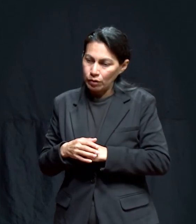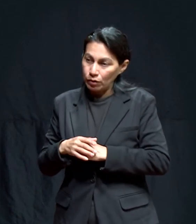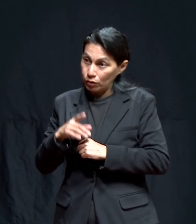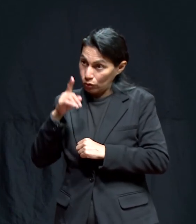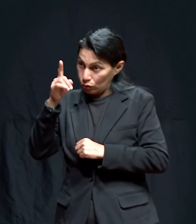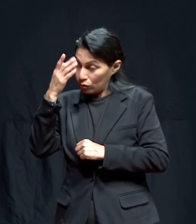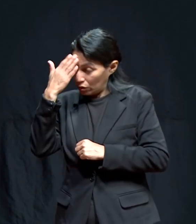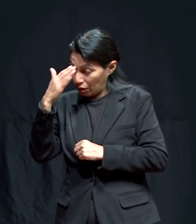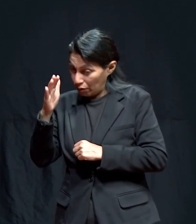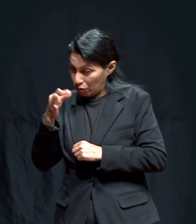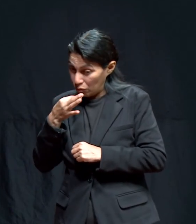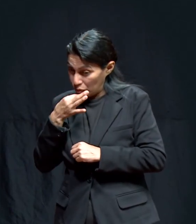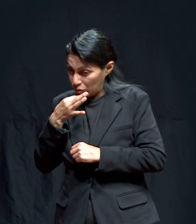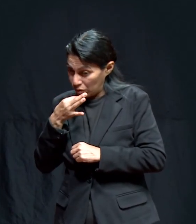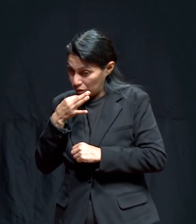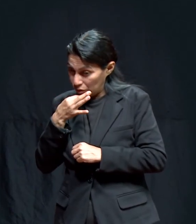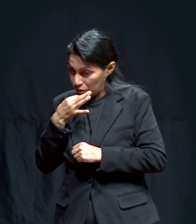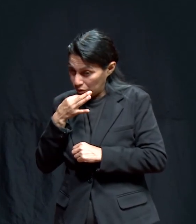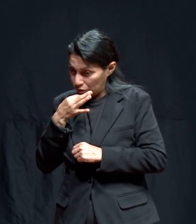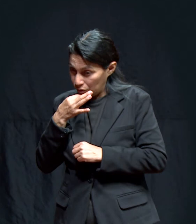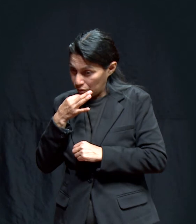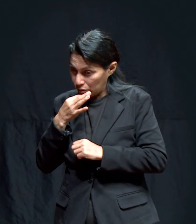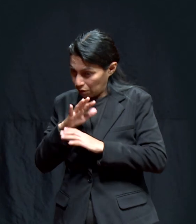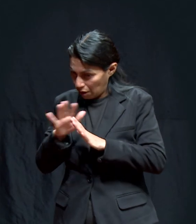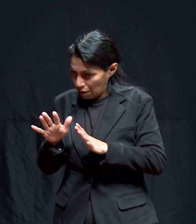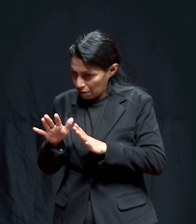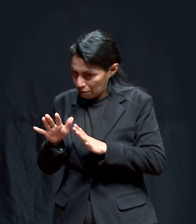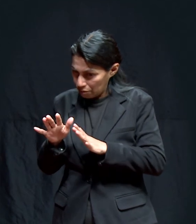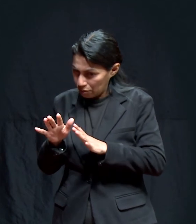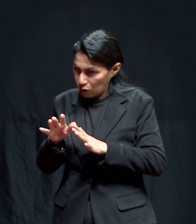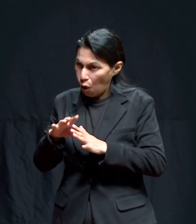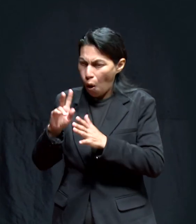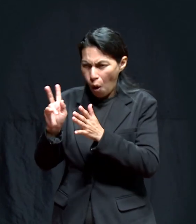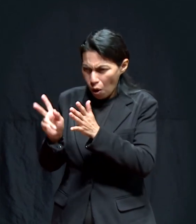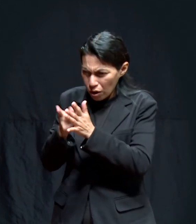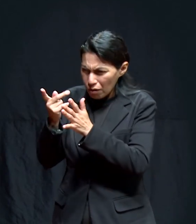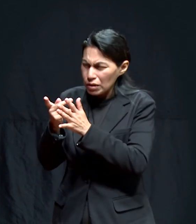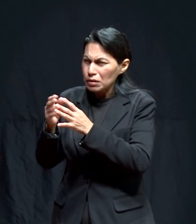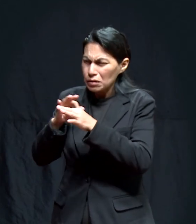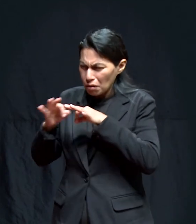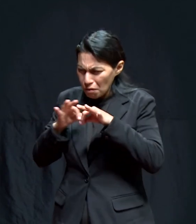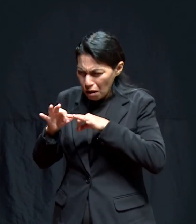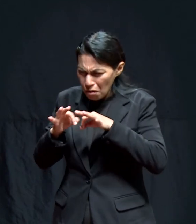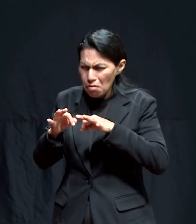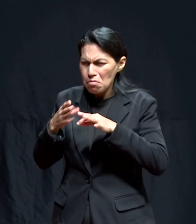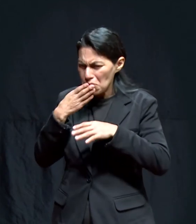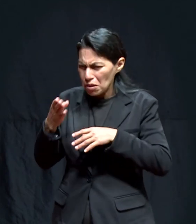cuando tú veas que es el momento pues restaura mi trabajo